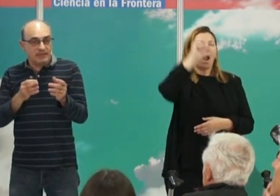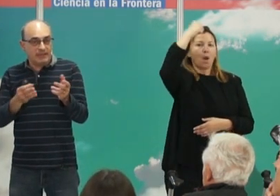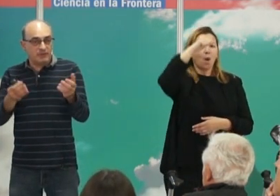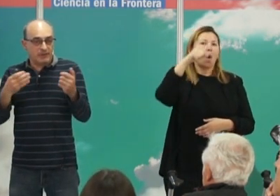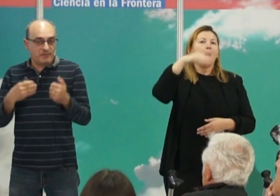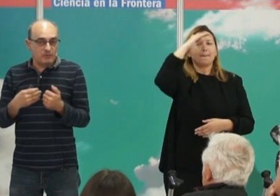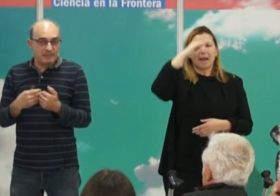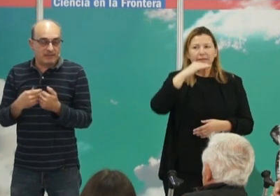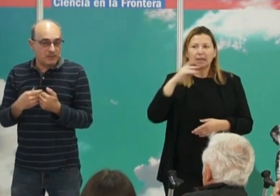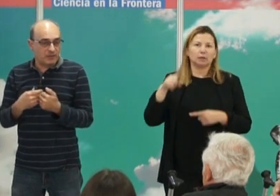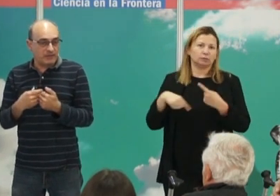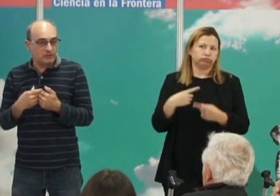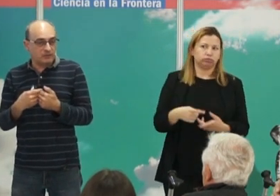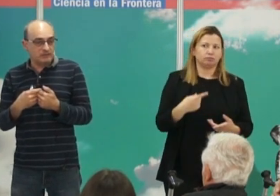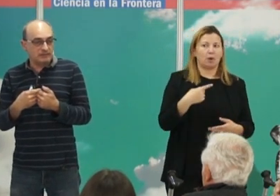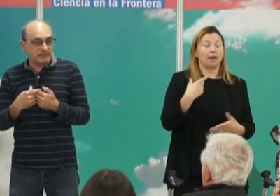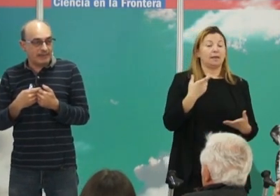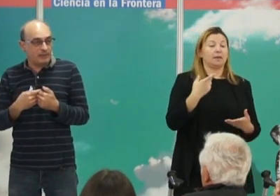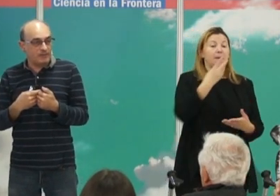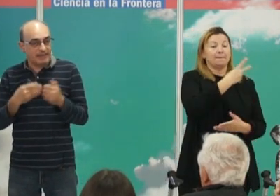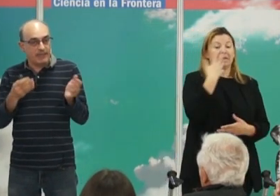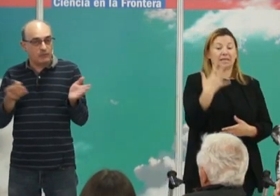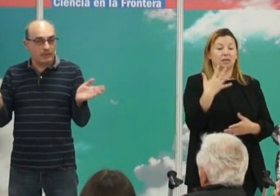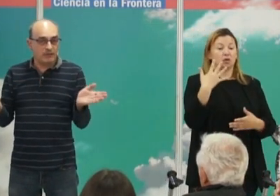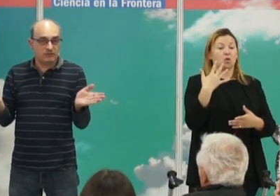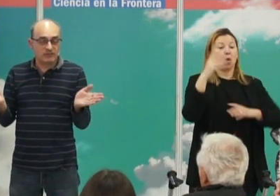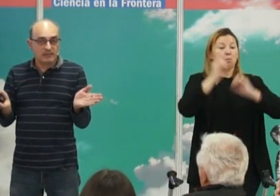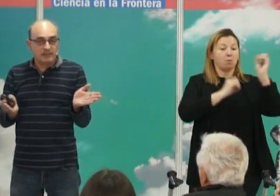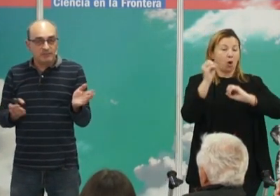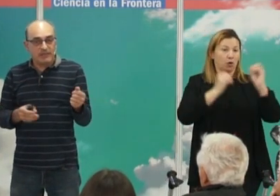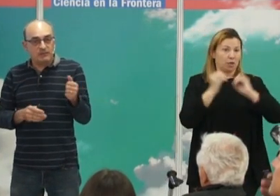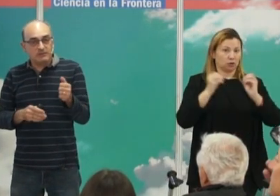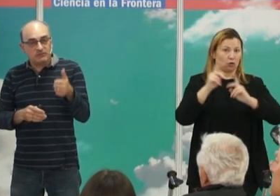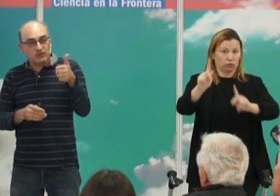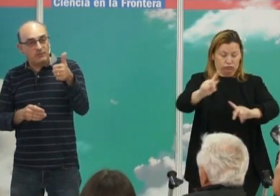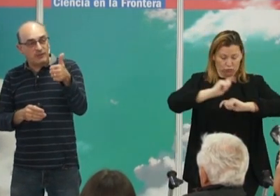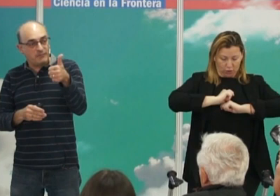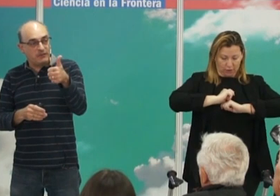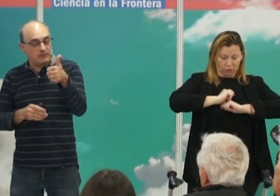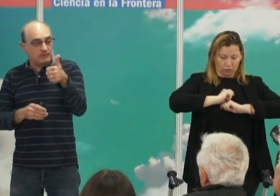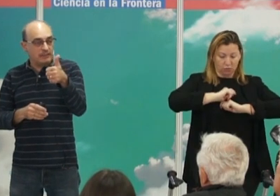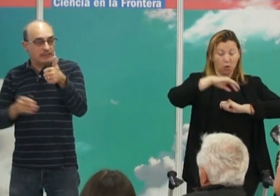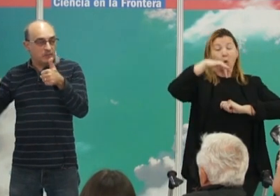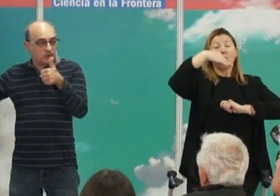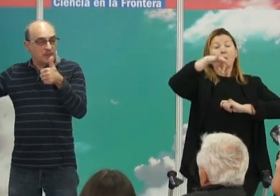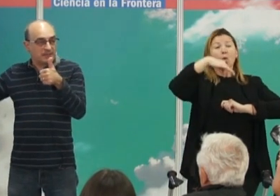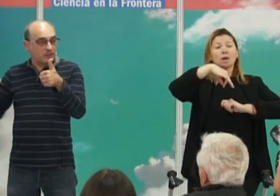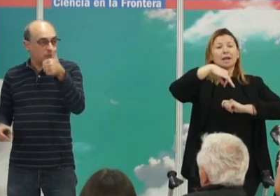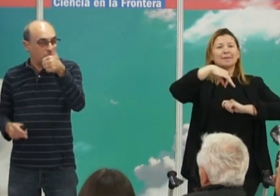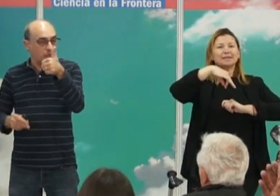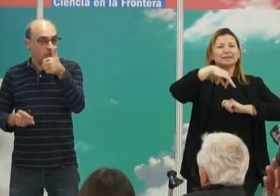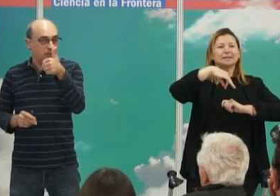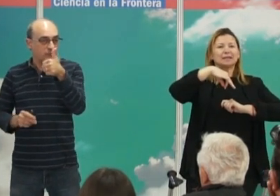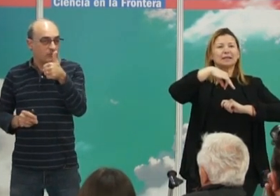pues hemos recibido un 25% de genoma de cada uno de ellos, pero solo hemos recibido el cromosoma